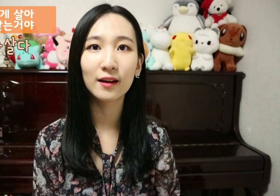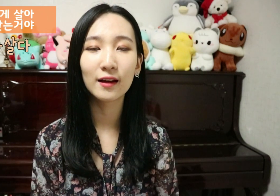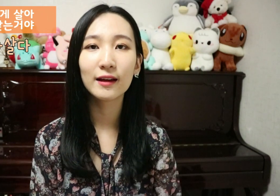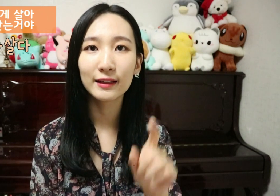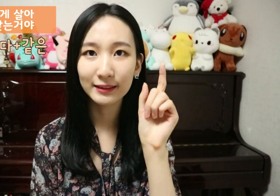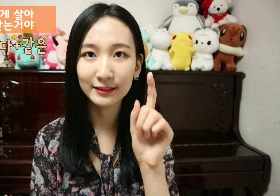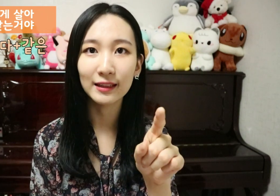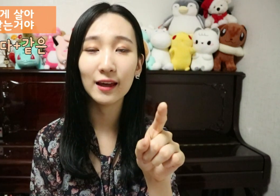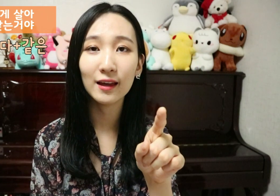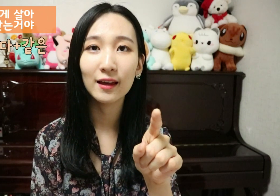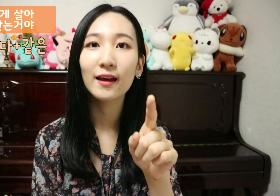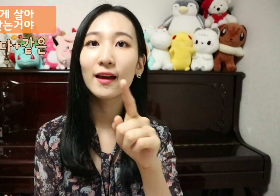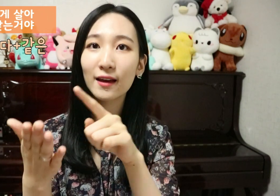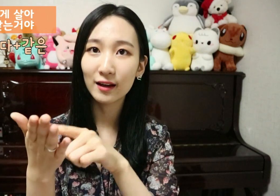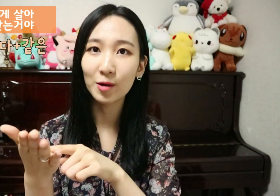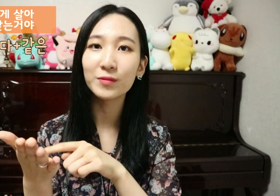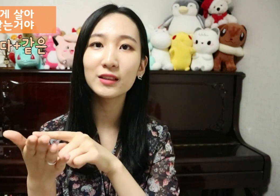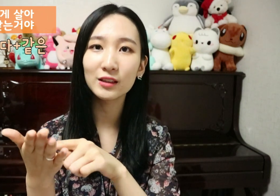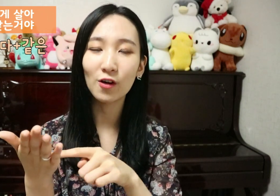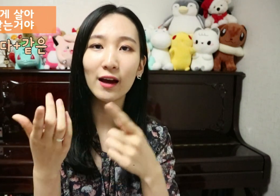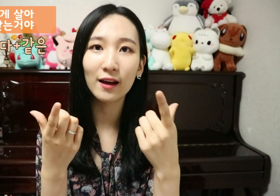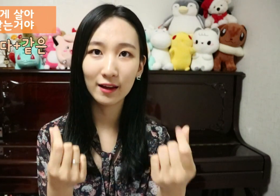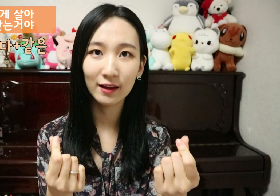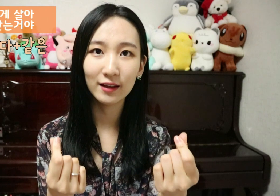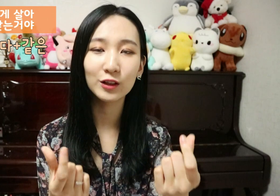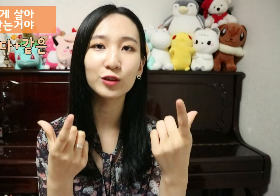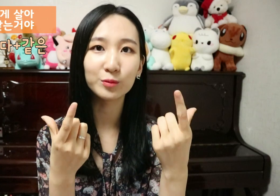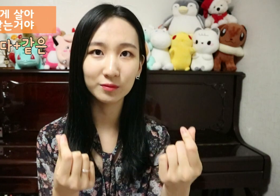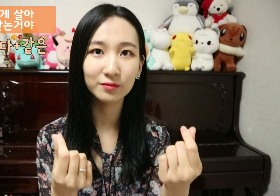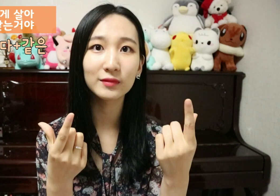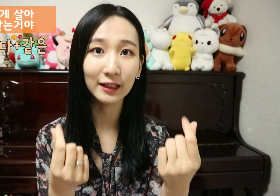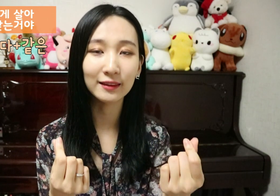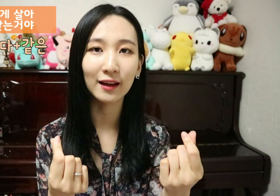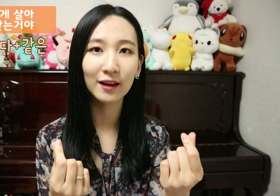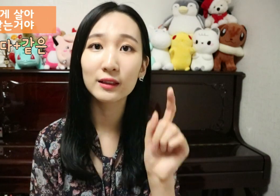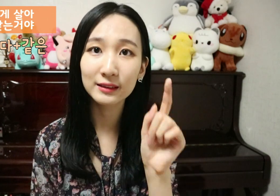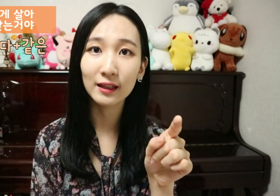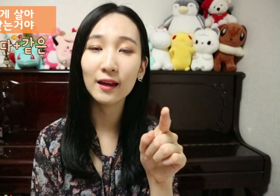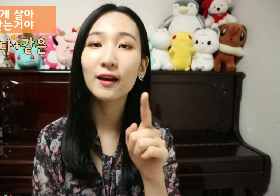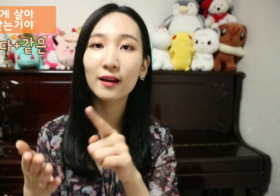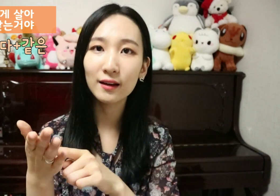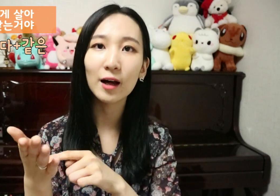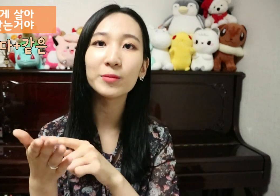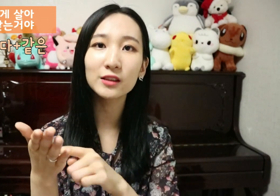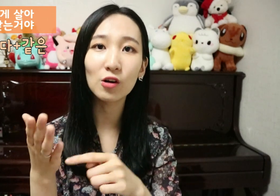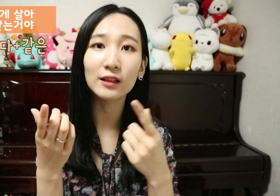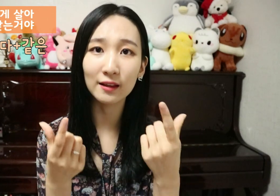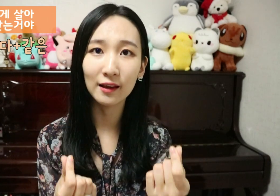그게 갚는 거야 이거는 갚다 그게 갚는 것 같아